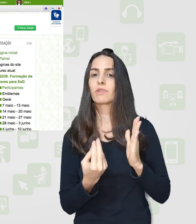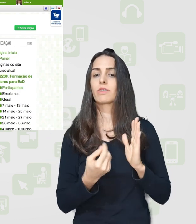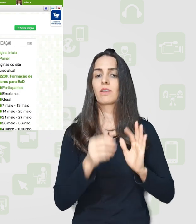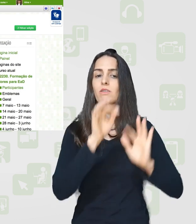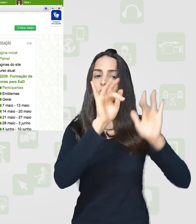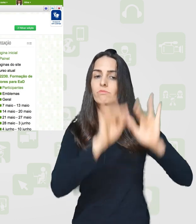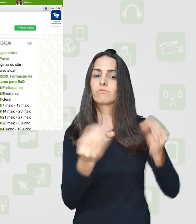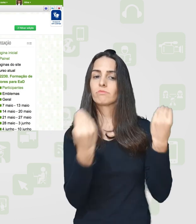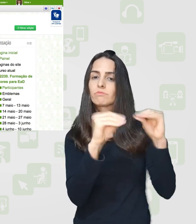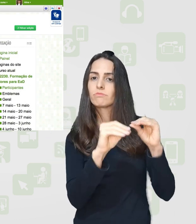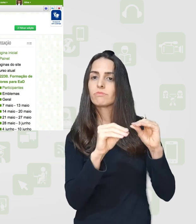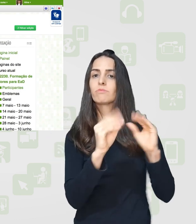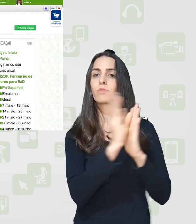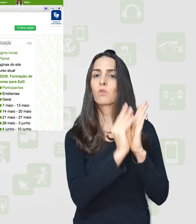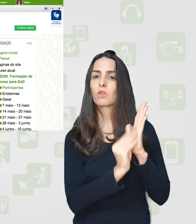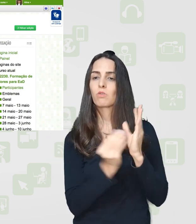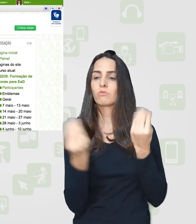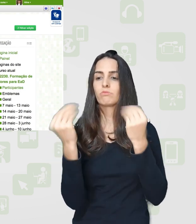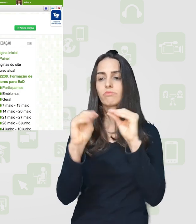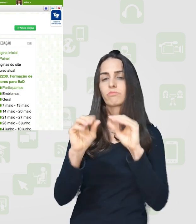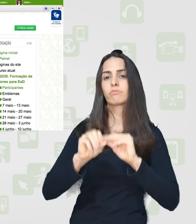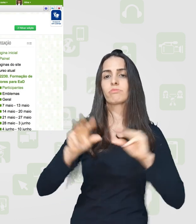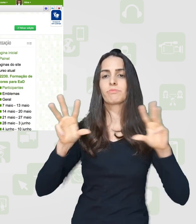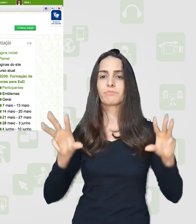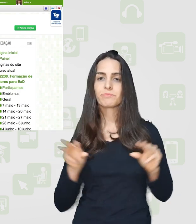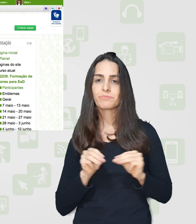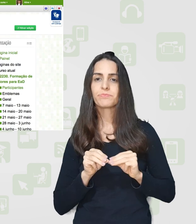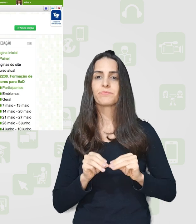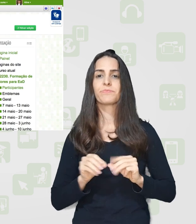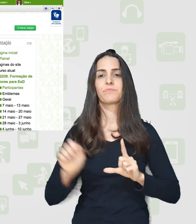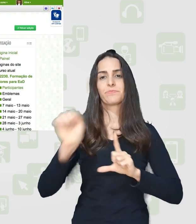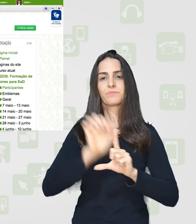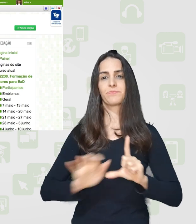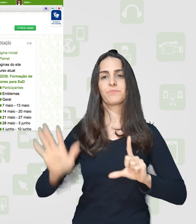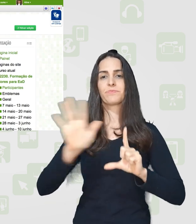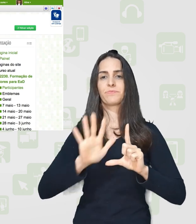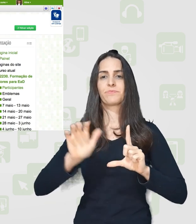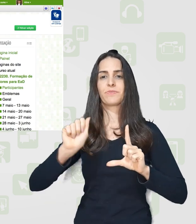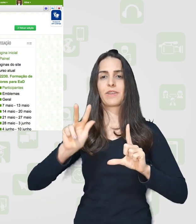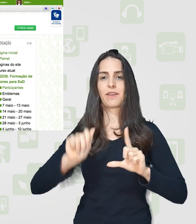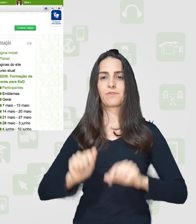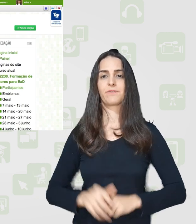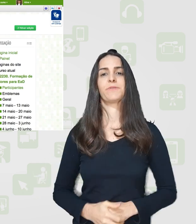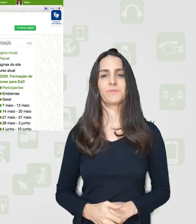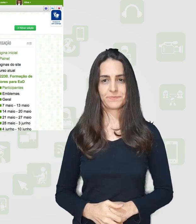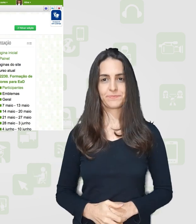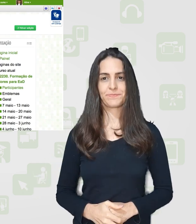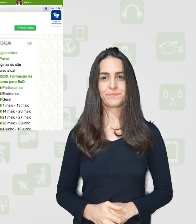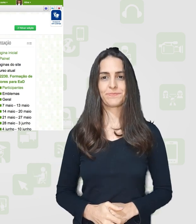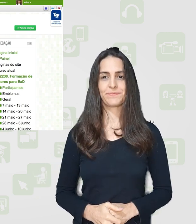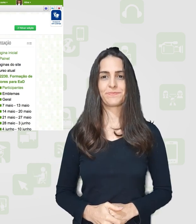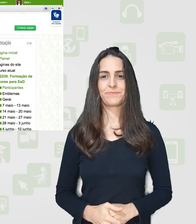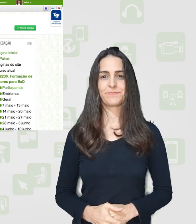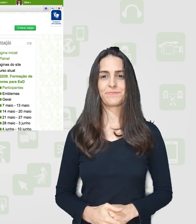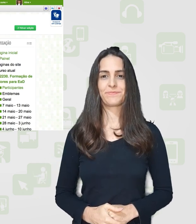tenha os devidos cuidados no momento de colocar o seu conteúdo no ambiente virtual. próxima. Tchau. Tchau. Tchau.